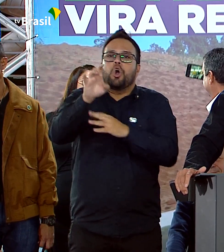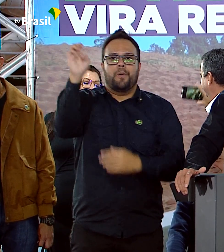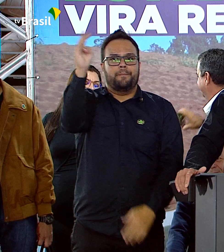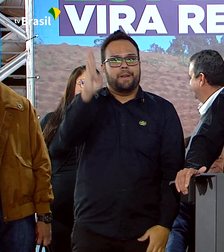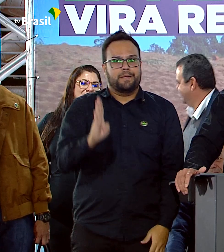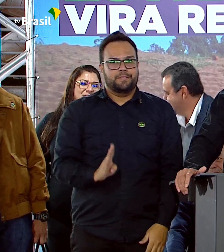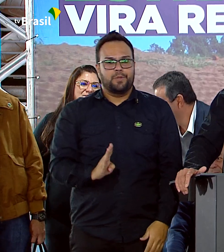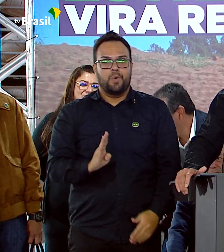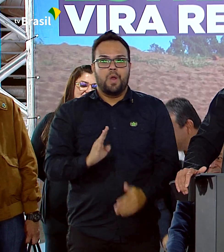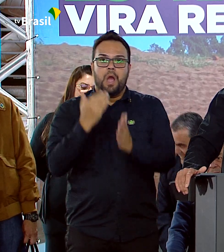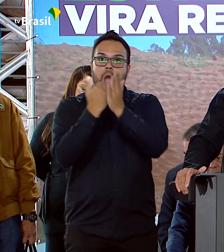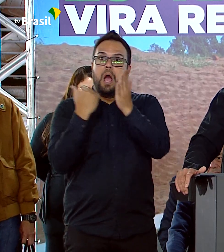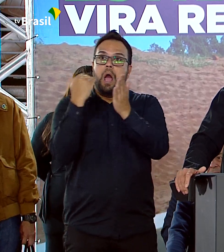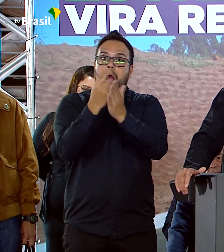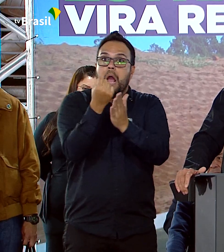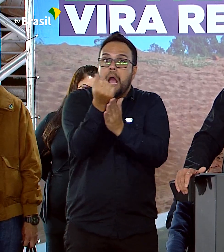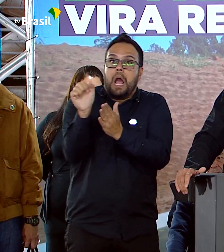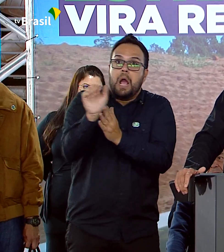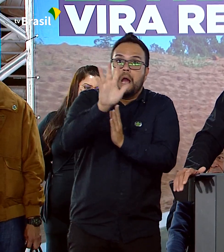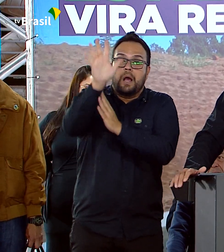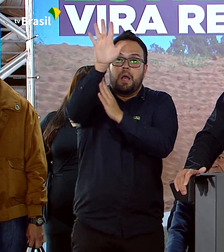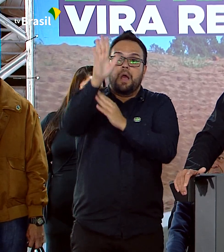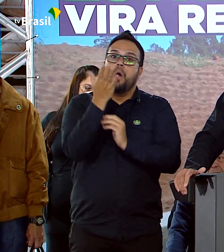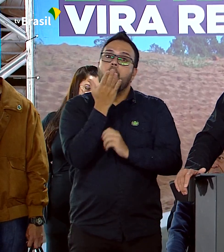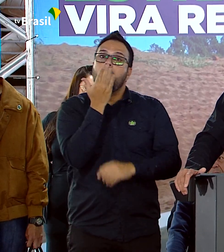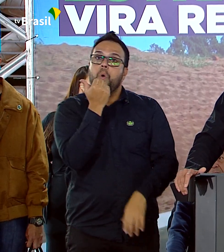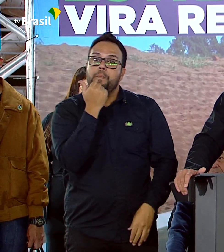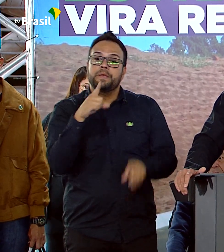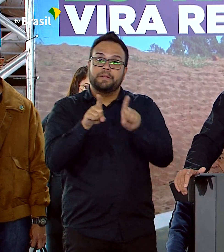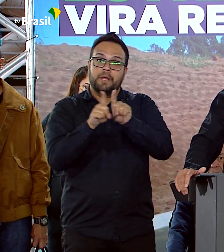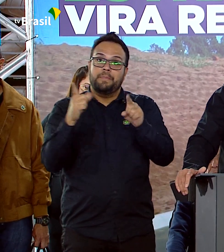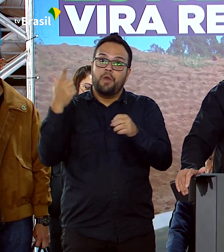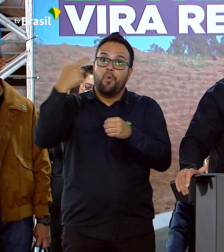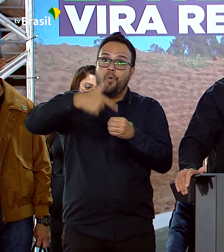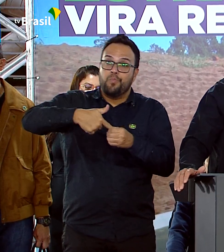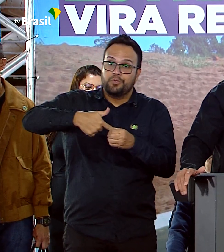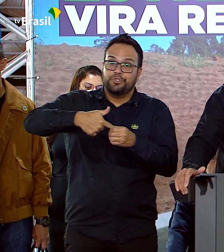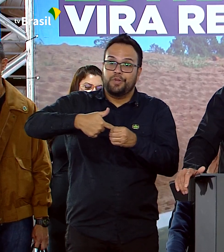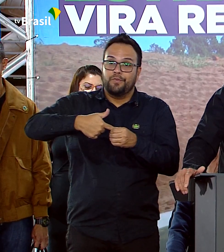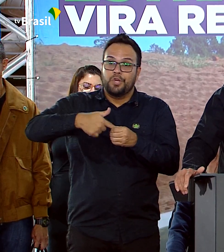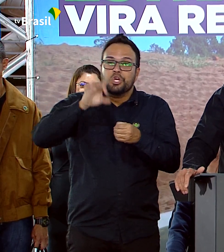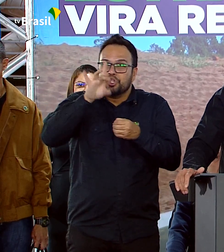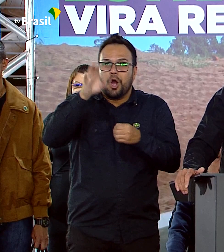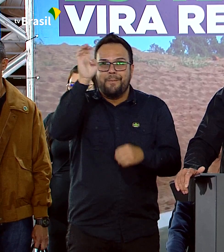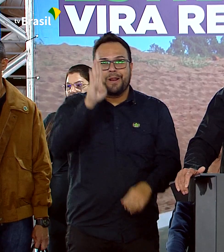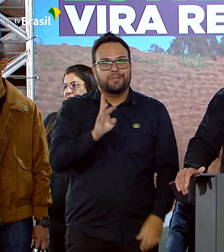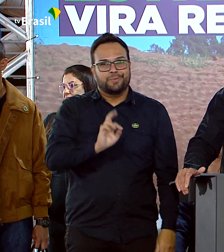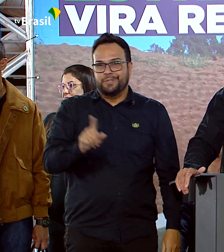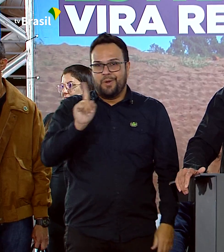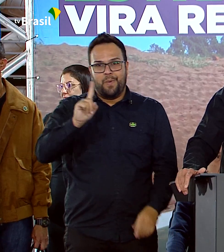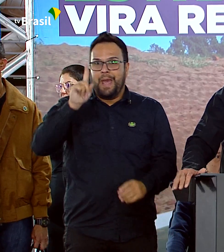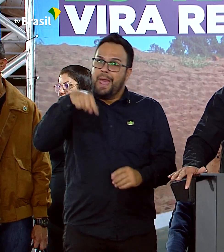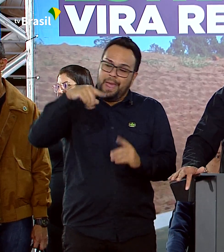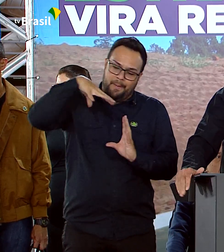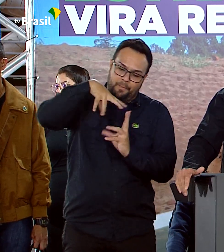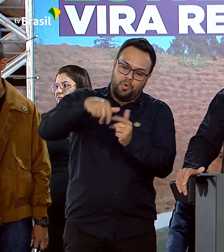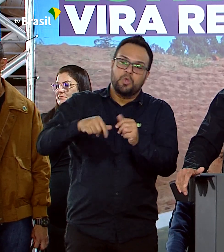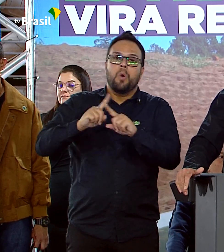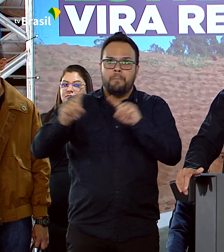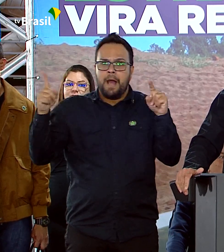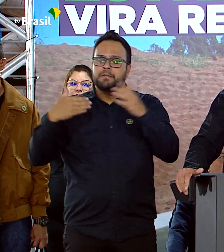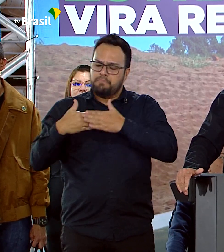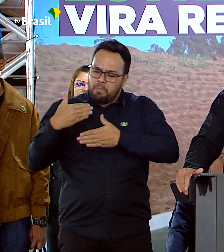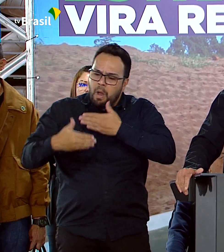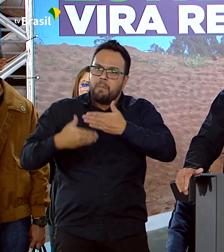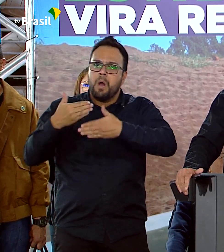o aumento de preços nos gelos alimentícios e também nos combustíveis. Mas vamos superar essa fase.